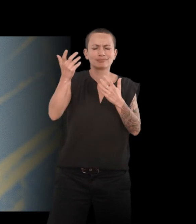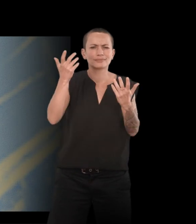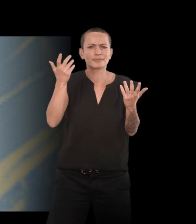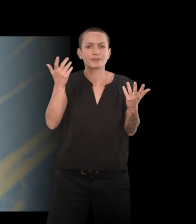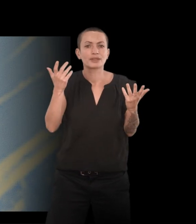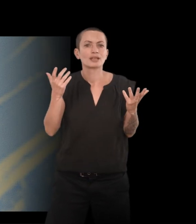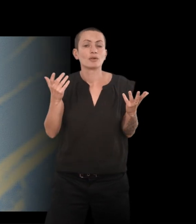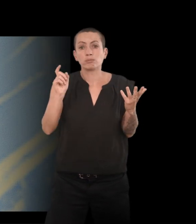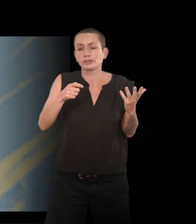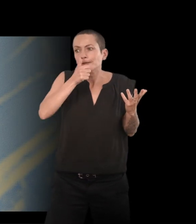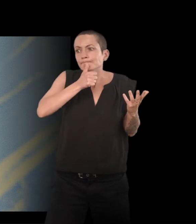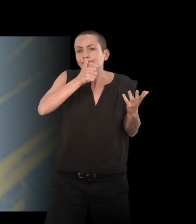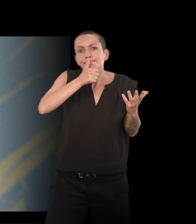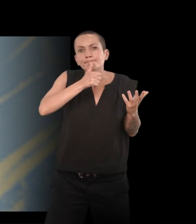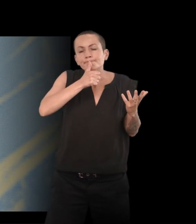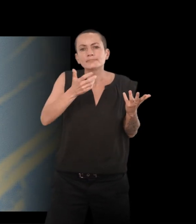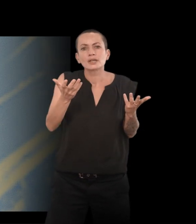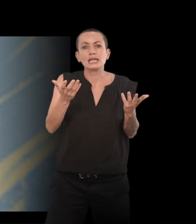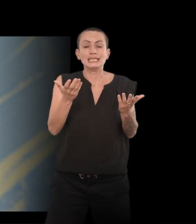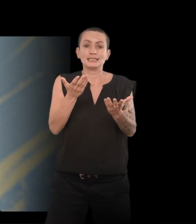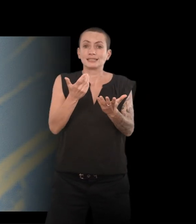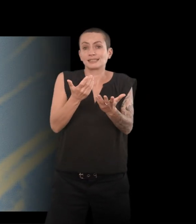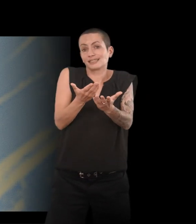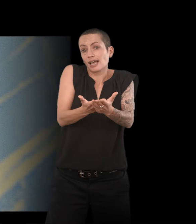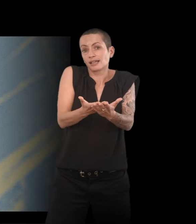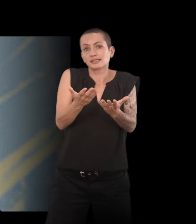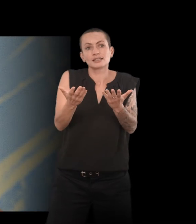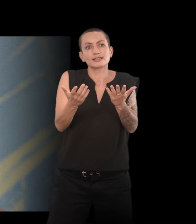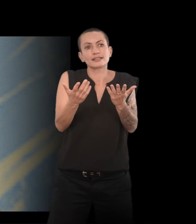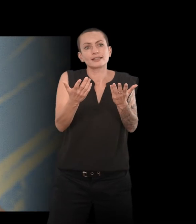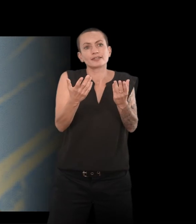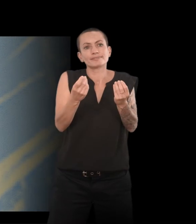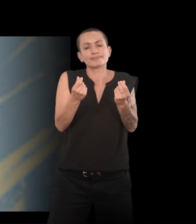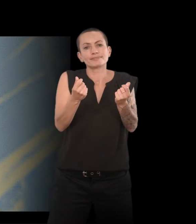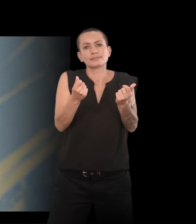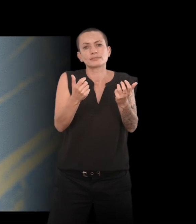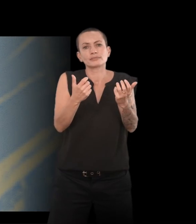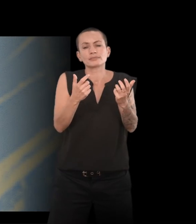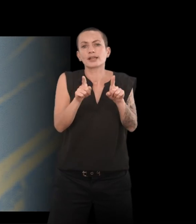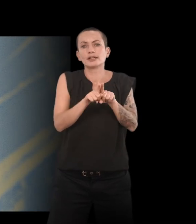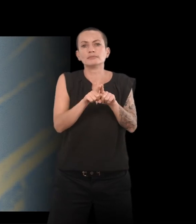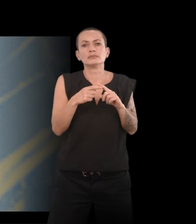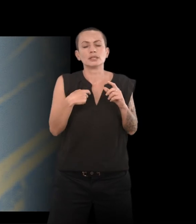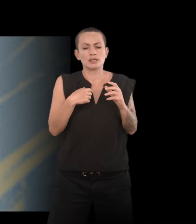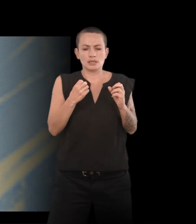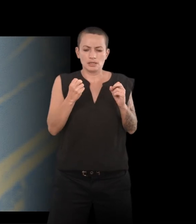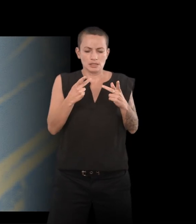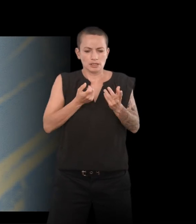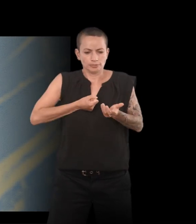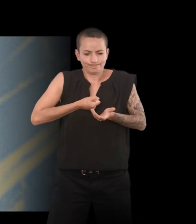Et on a à la fois cette part d'illusion, de maîtrise, dans le fait de produire le